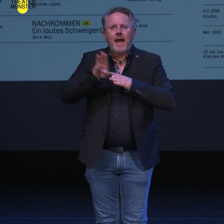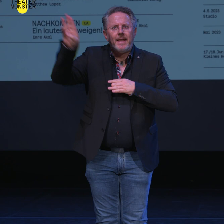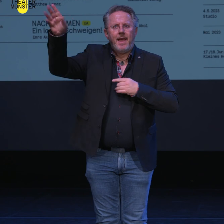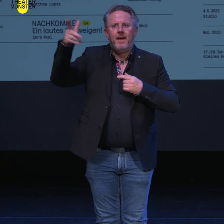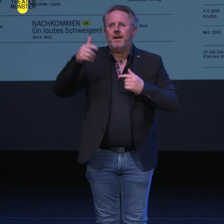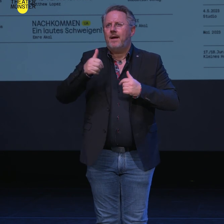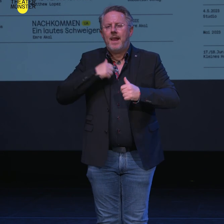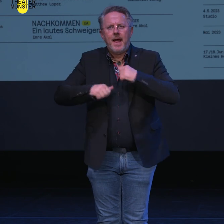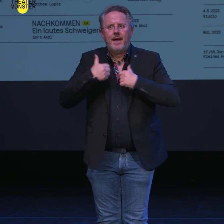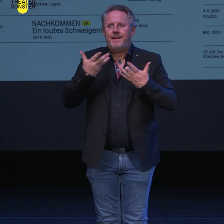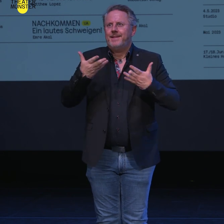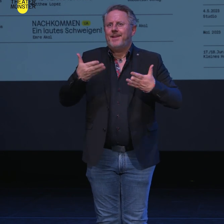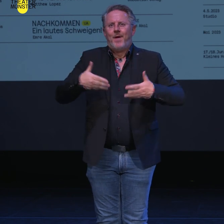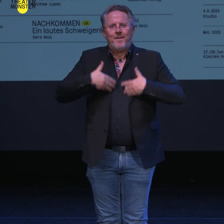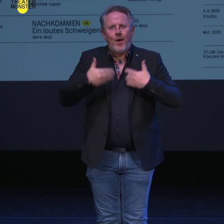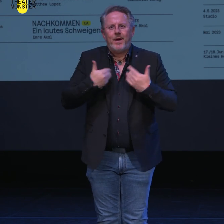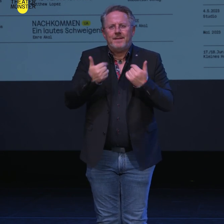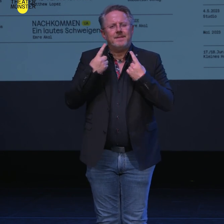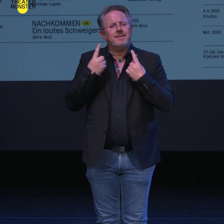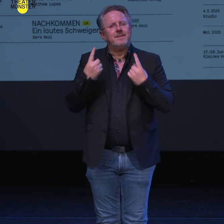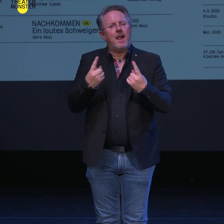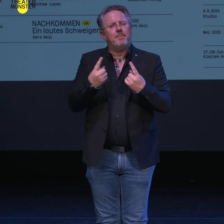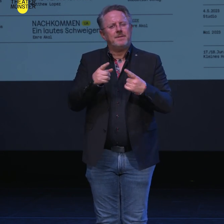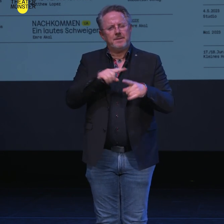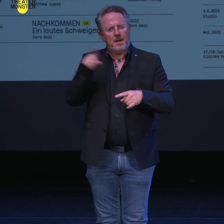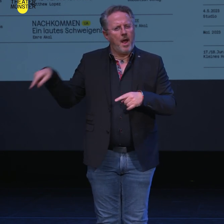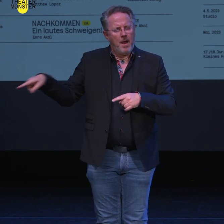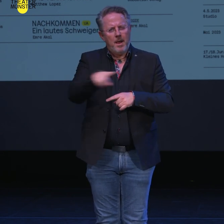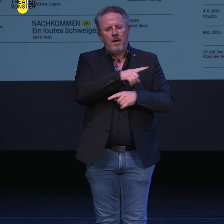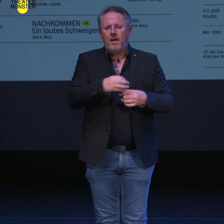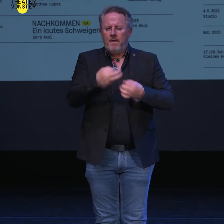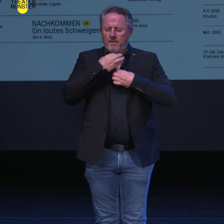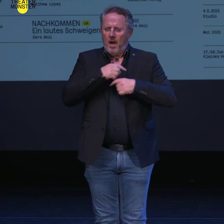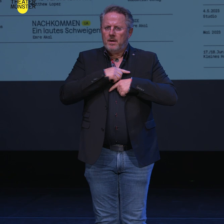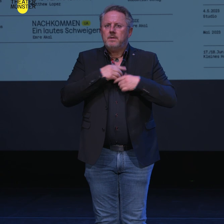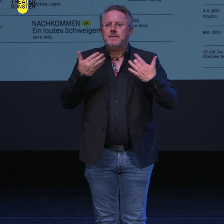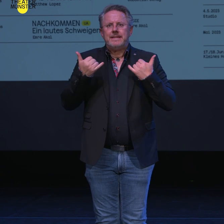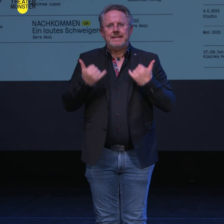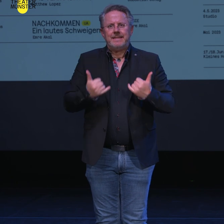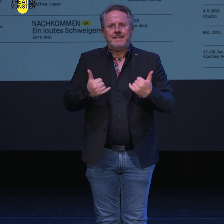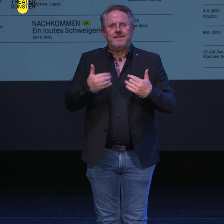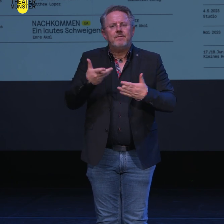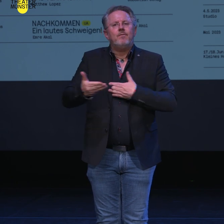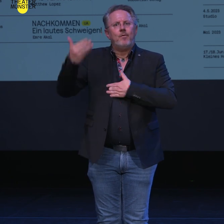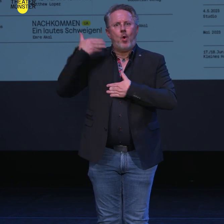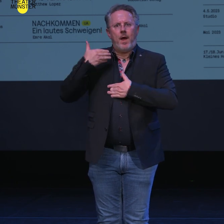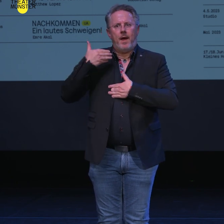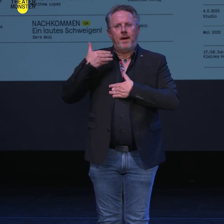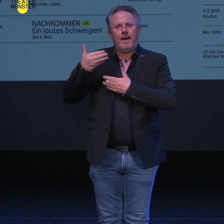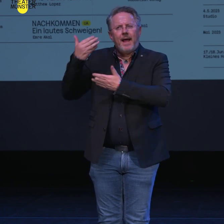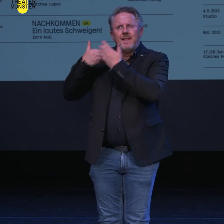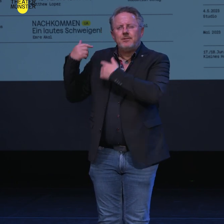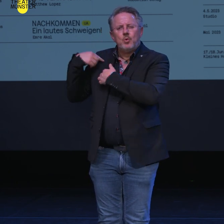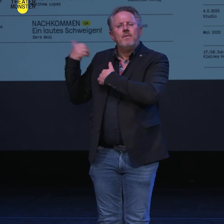Leid und Freude und sie fragen sich vor allem, was haben wir der vorhergehenden Generation zu verdanken,